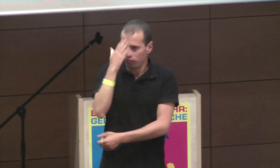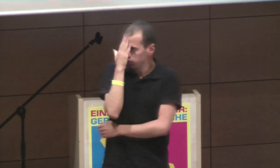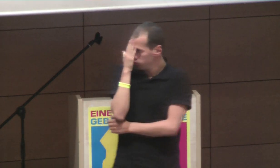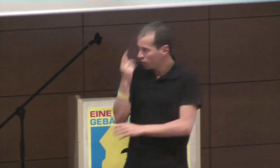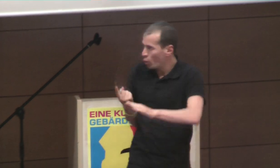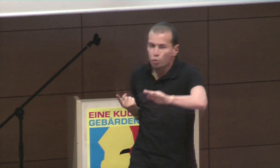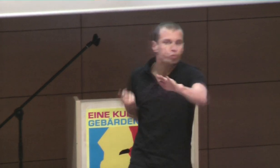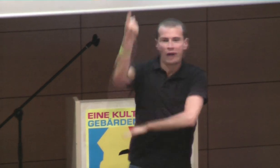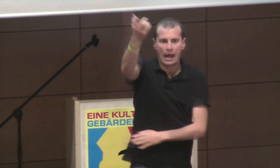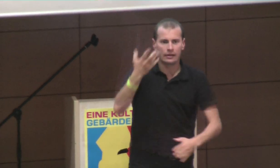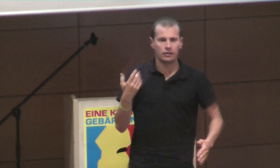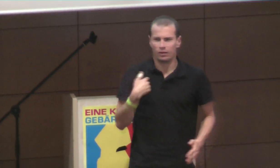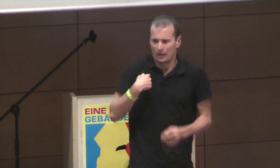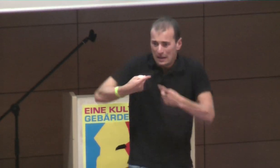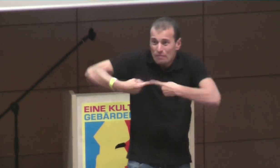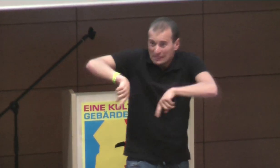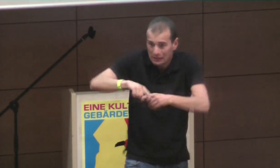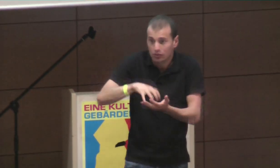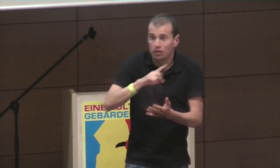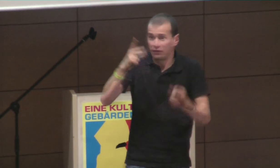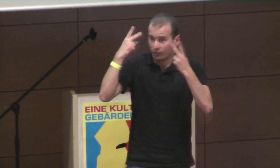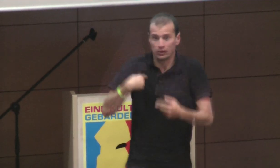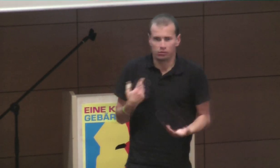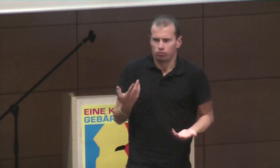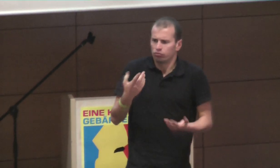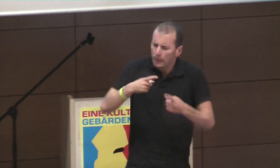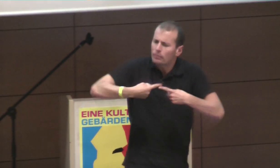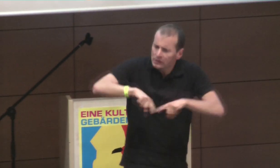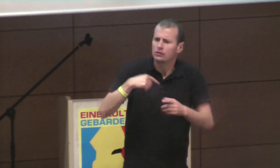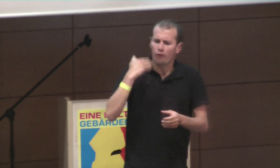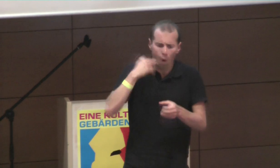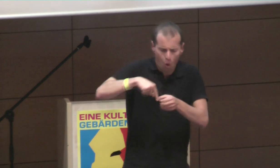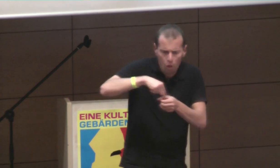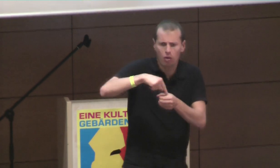dann, äh, die Presse, die da, äh, auch ich losgetreten hab, das war unglaublich,